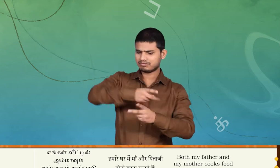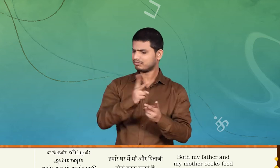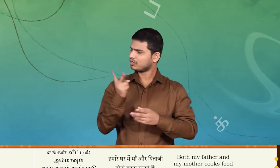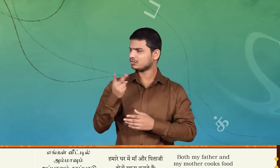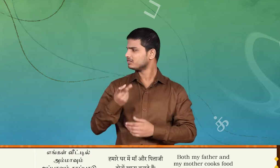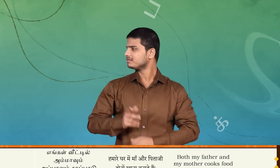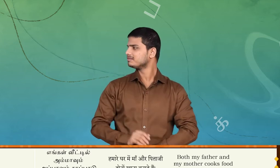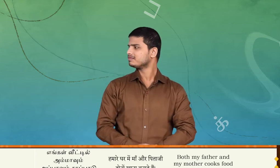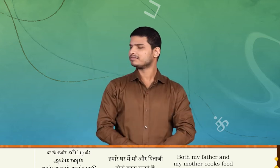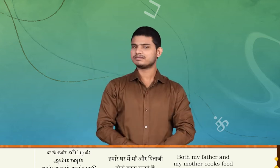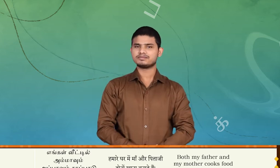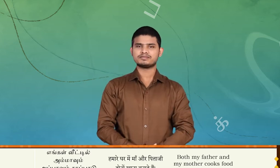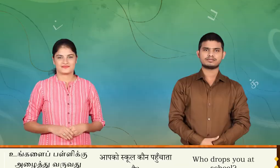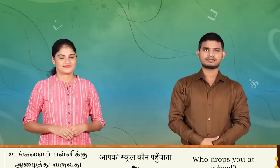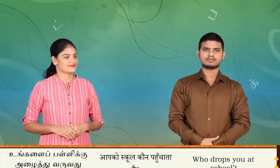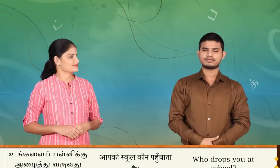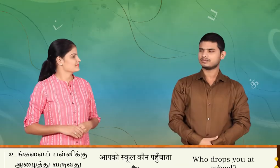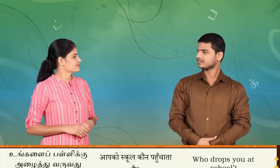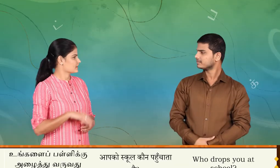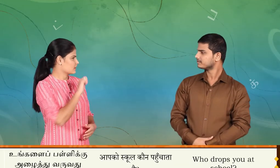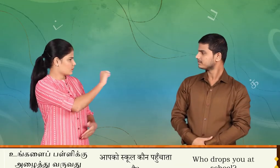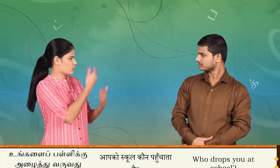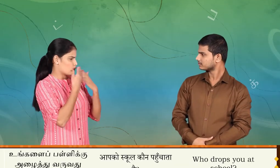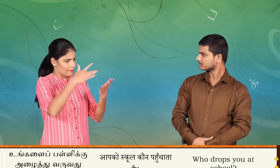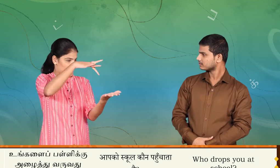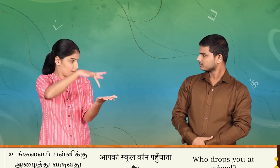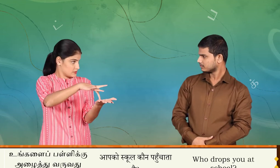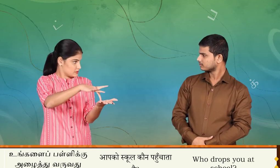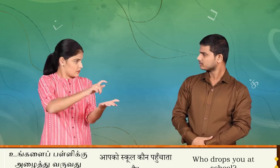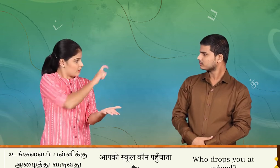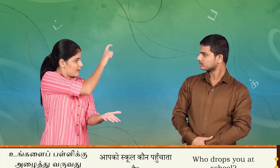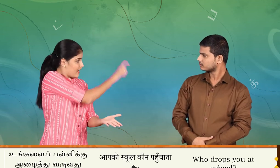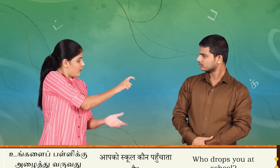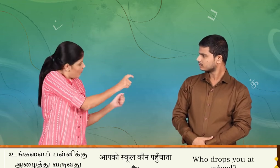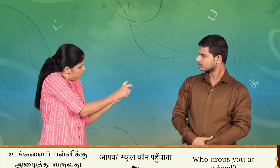சமைப்பார்கள் உங்களை பல்லிக்கு அலைத்து வருவது